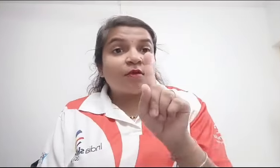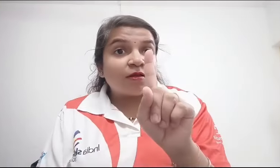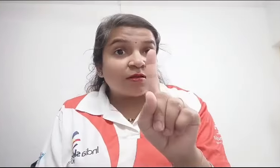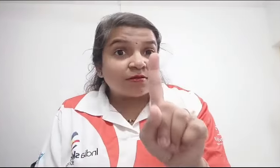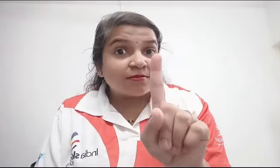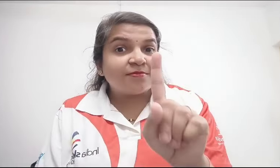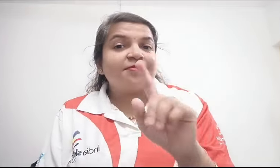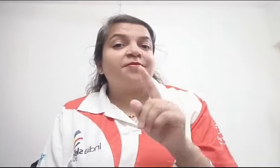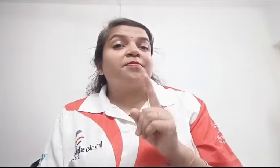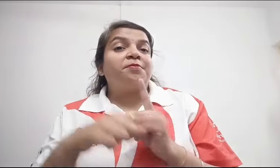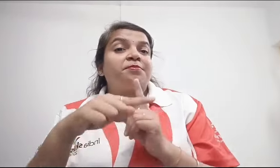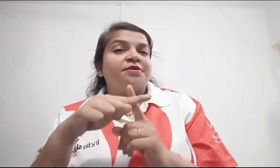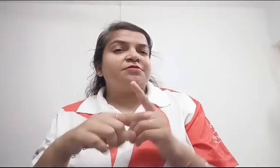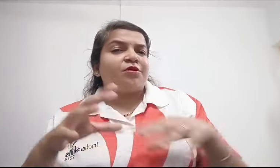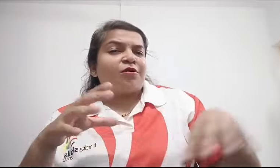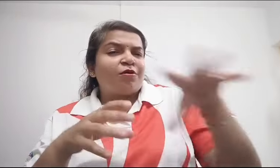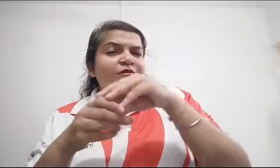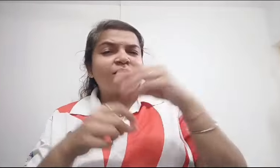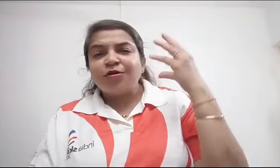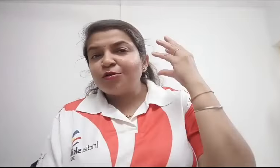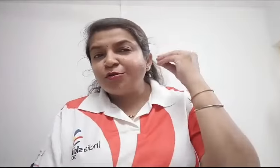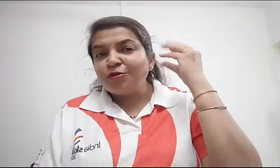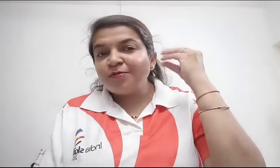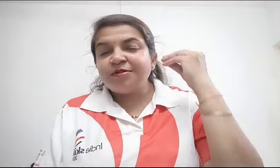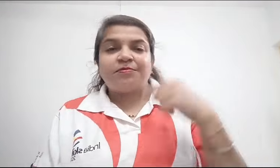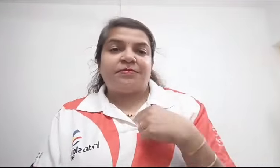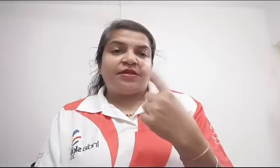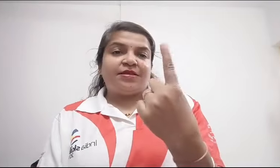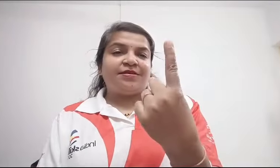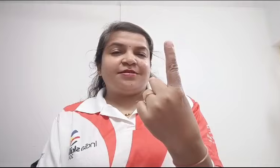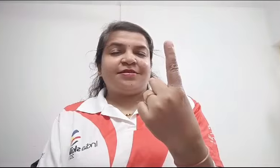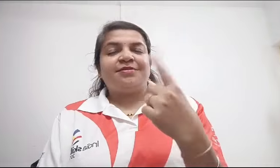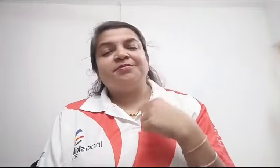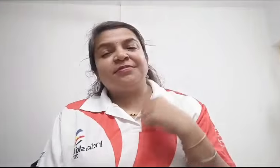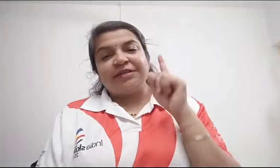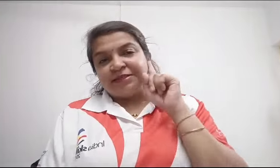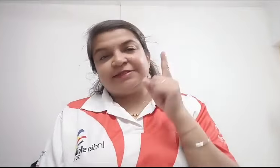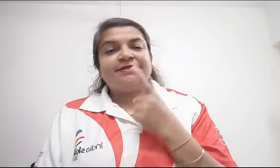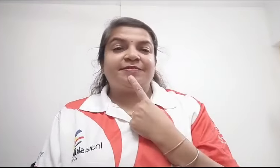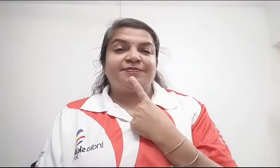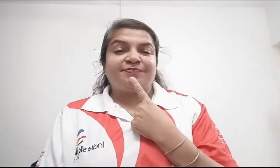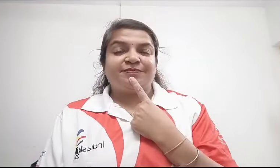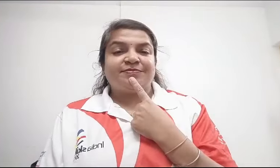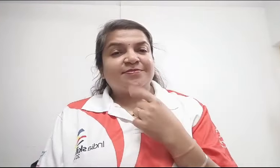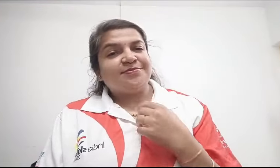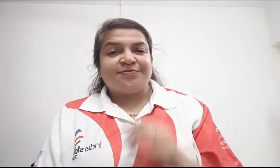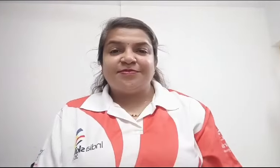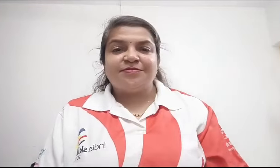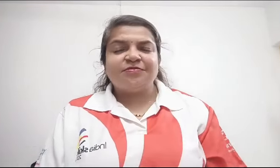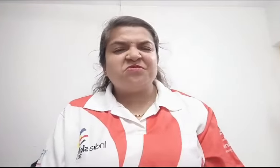प्लस डिग्री मैंने नॉर्मल बच्चों के साथ मैं पड़ी हूँ,